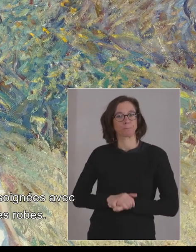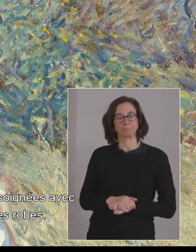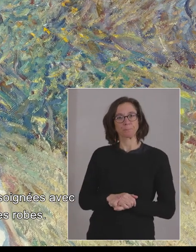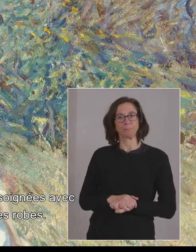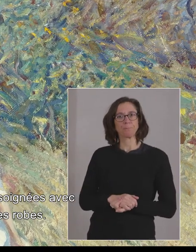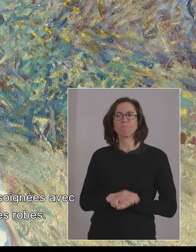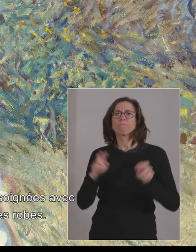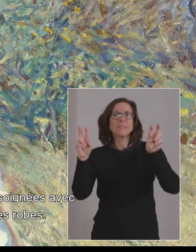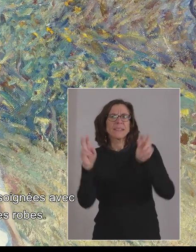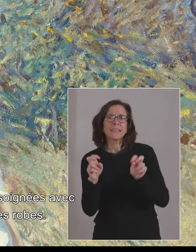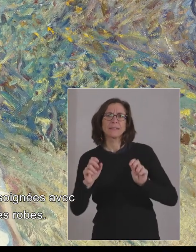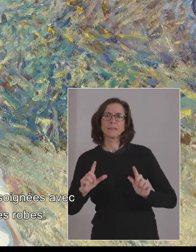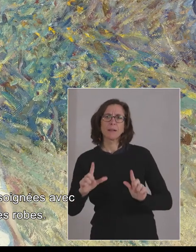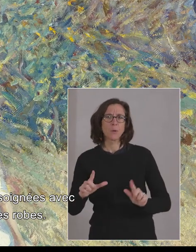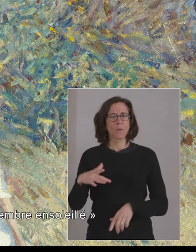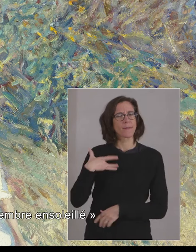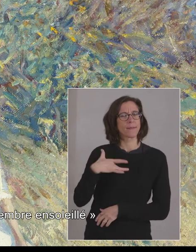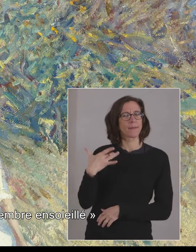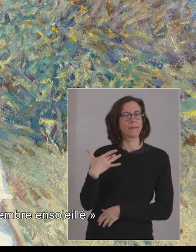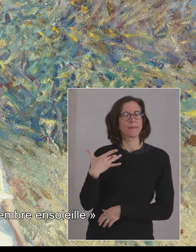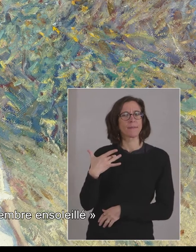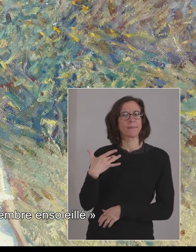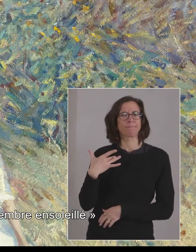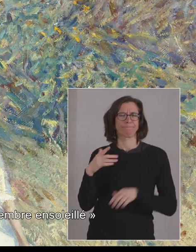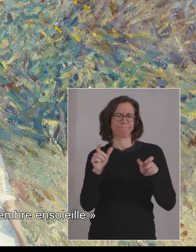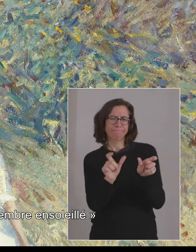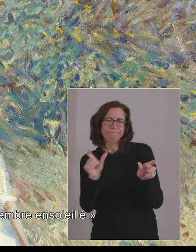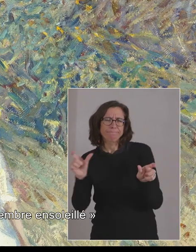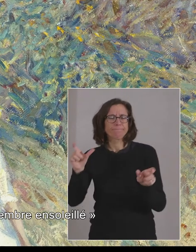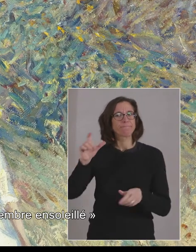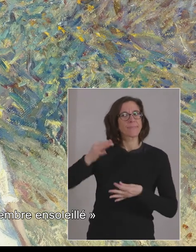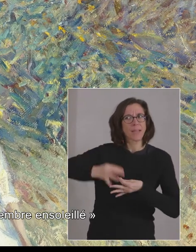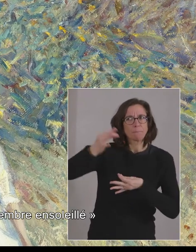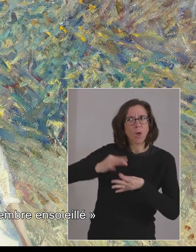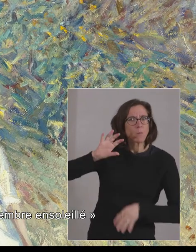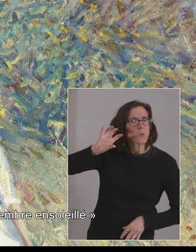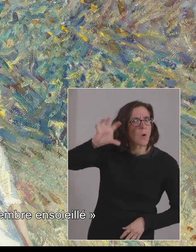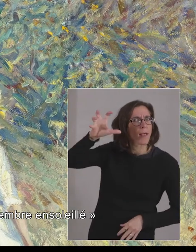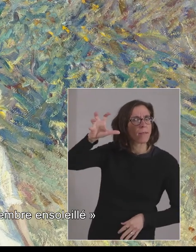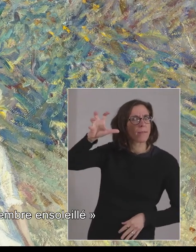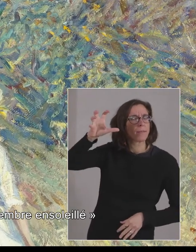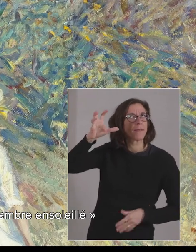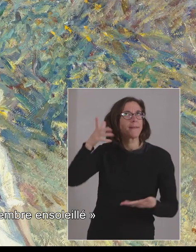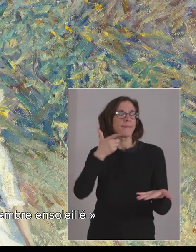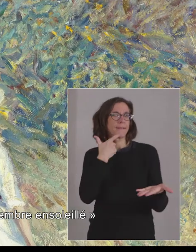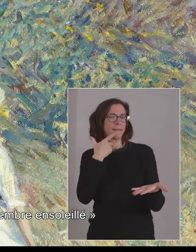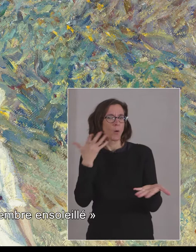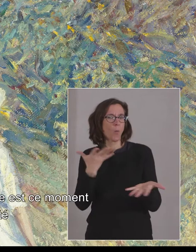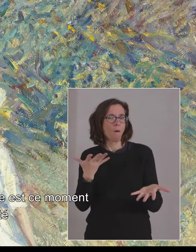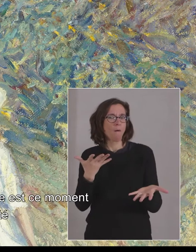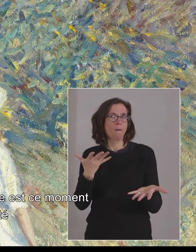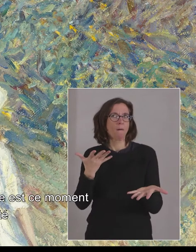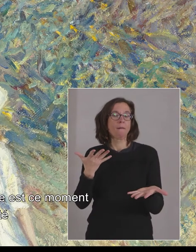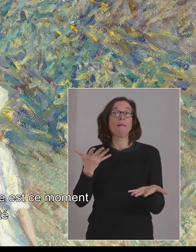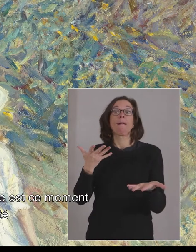Le titre du tableau est intéressant, Septembre ensoleillé. Il précise que le sujet principal de l'œuvre